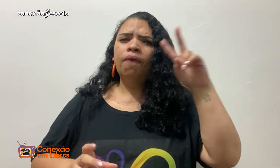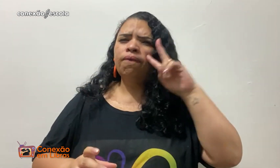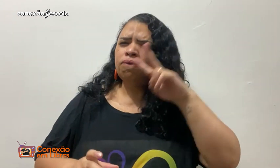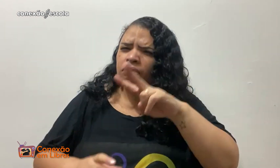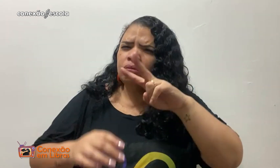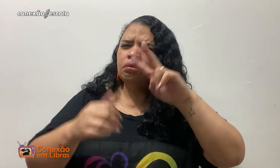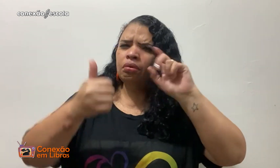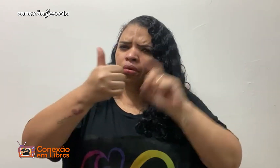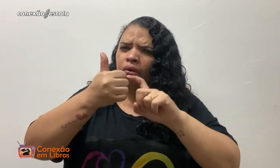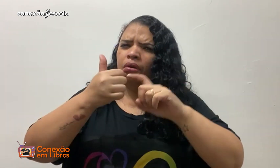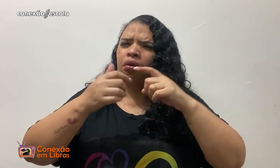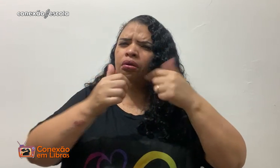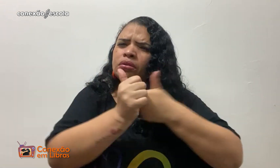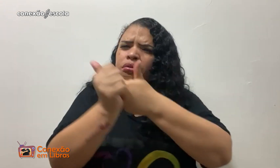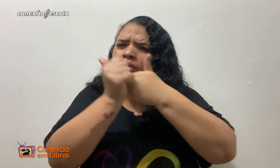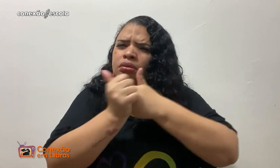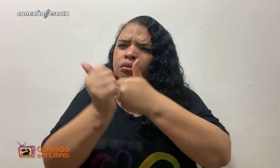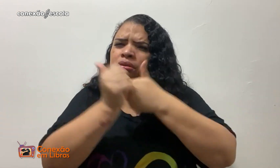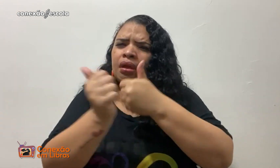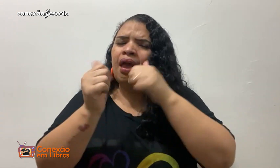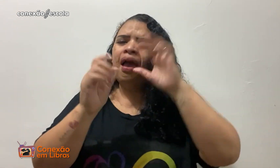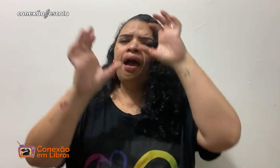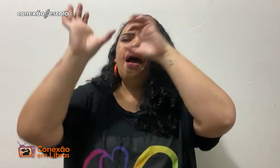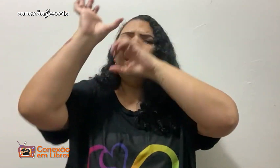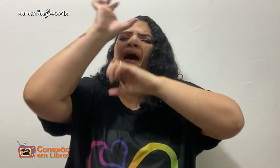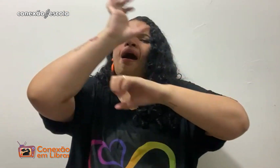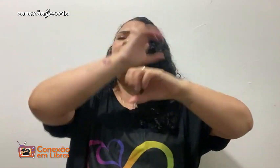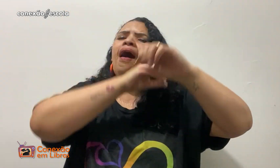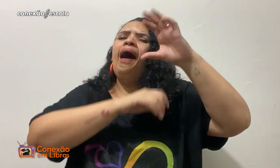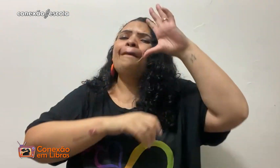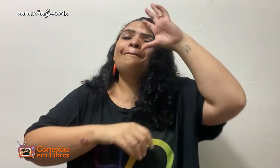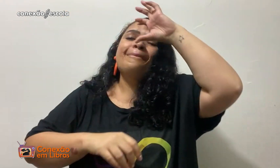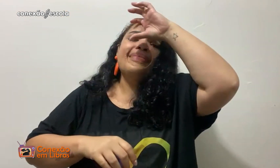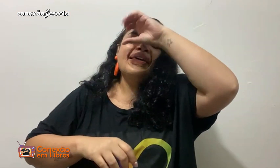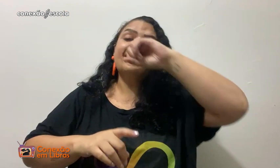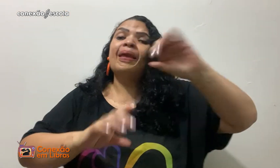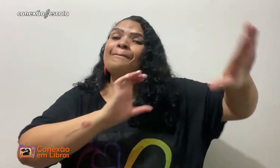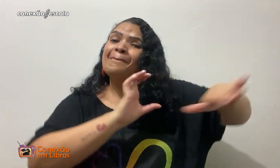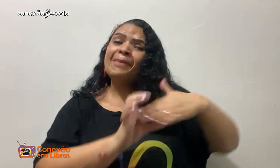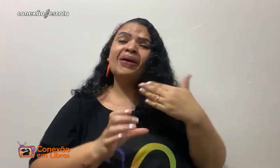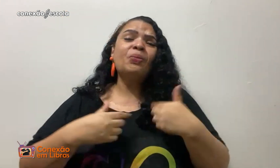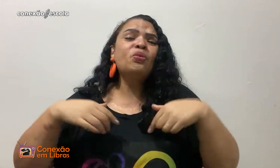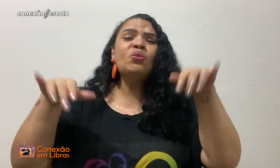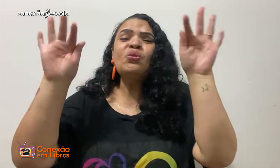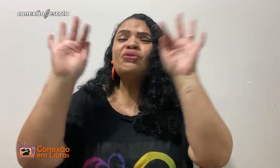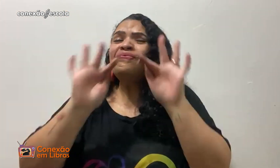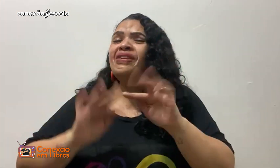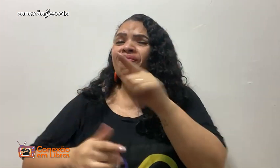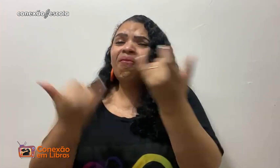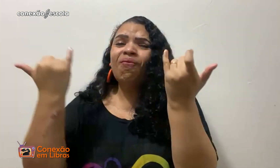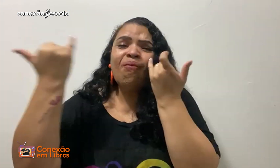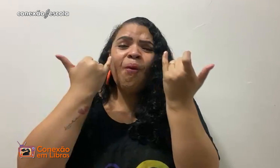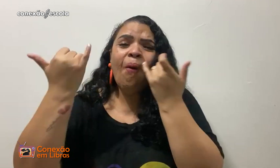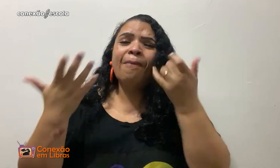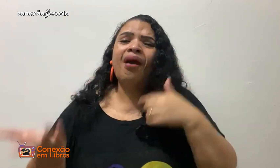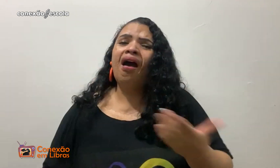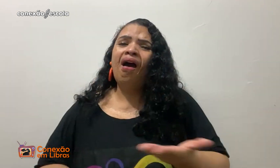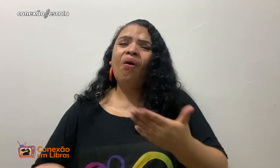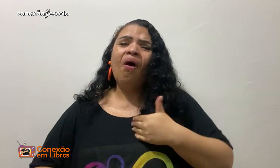entendia o que significa isso. Depois que ela viu meu Instagram e começou a seguir as minhas postagens, é que ela aprendeu. E ela falou, nossa, que